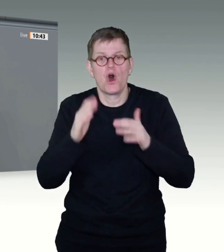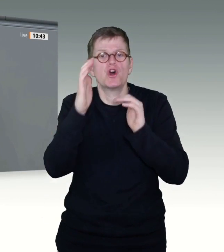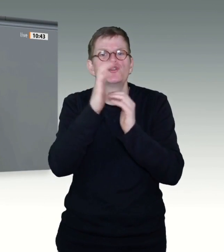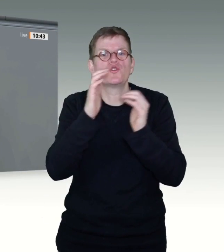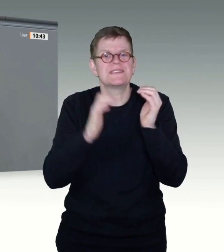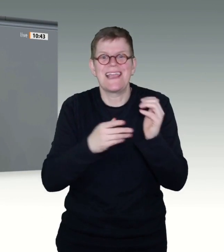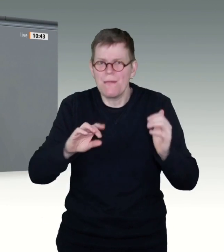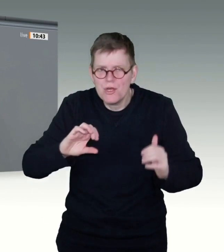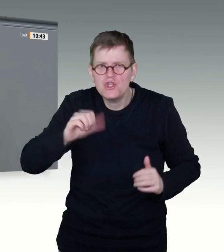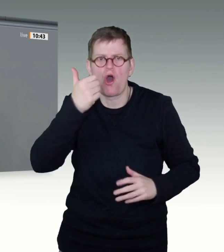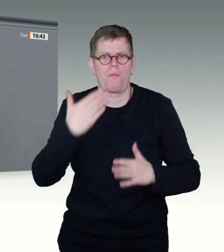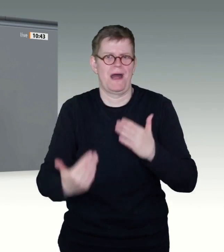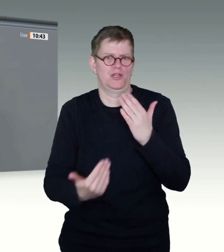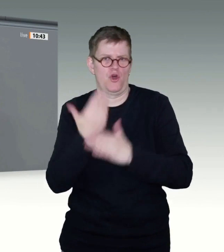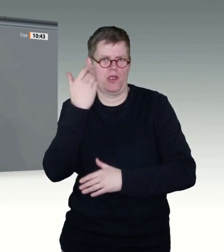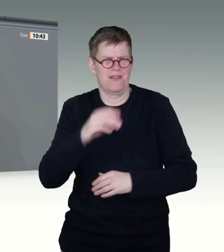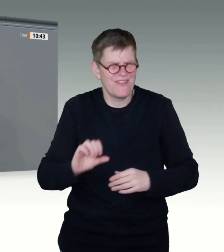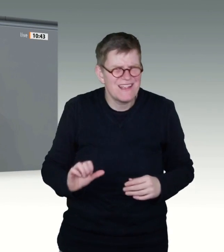Zeithintergrund für absolut utopisch.